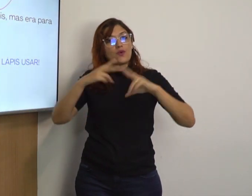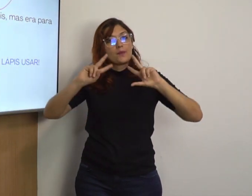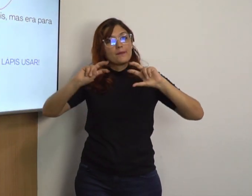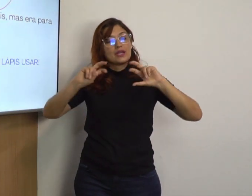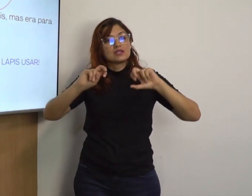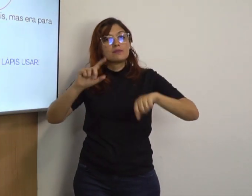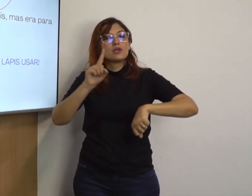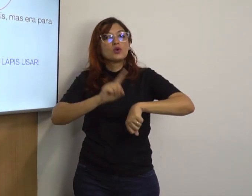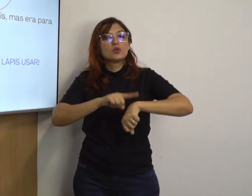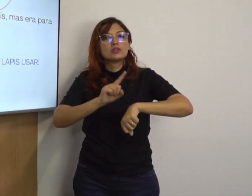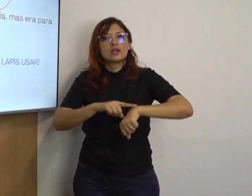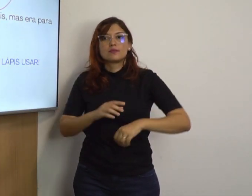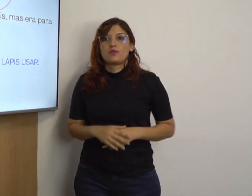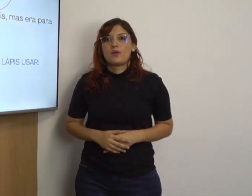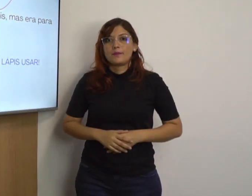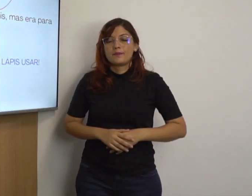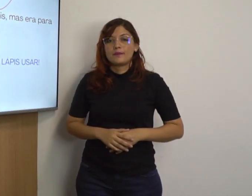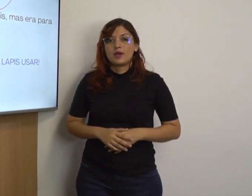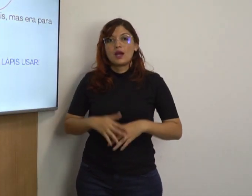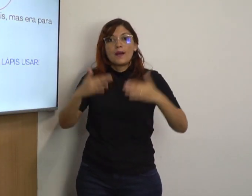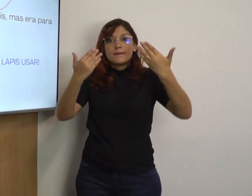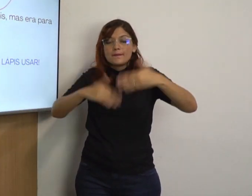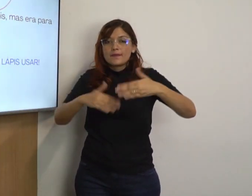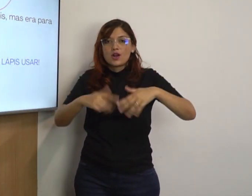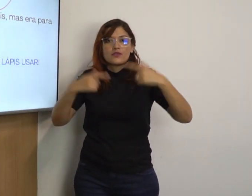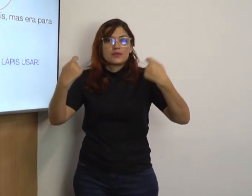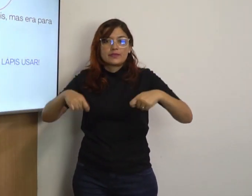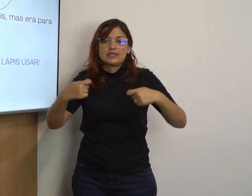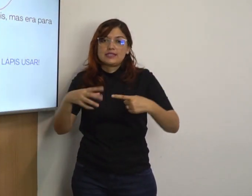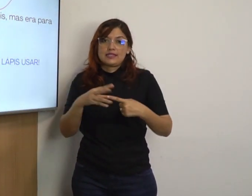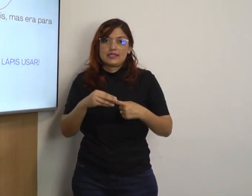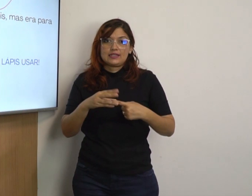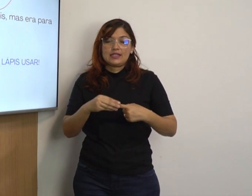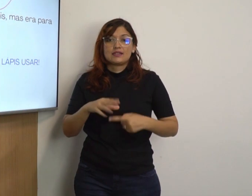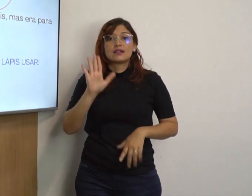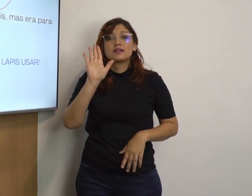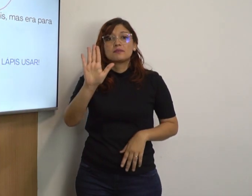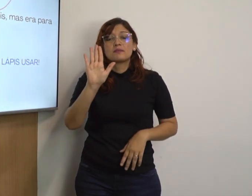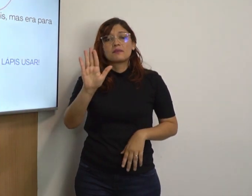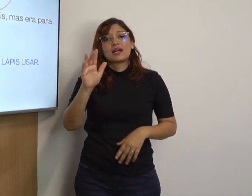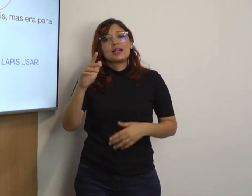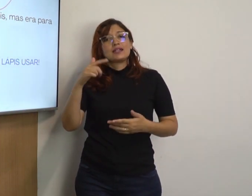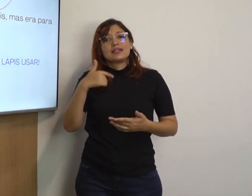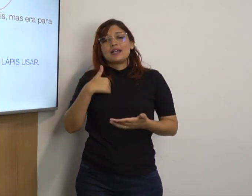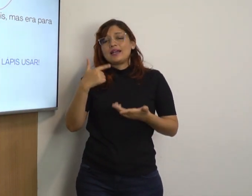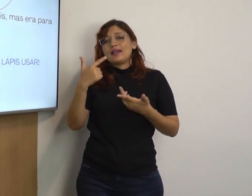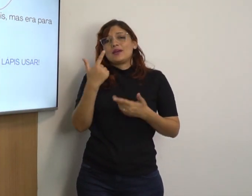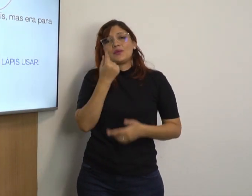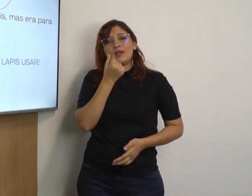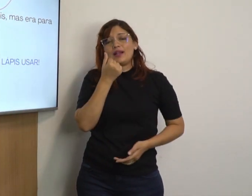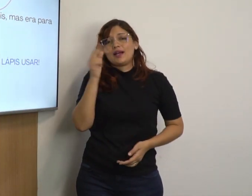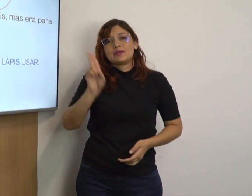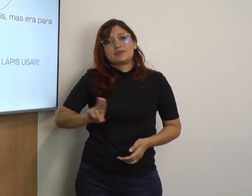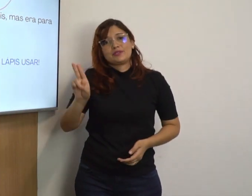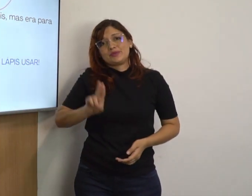Então, veja a expressão facial. Vai dar a ideia do tempo. Prova precisa caneta. Mas